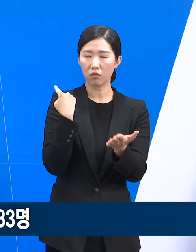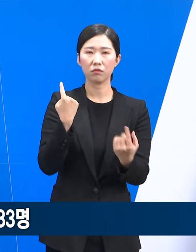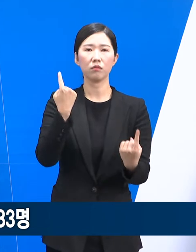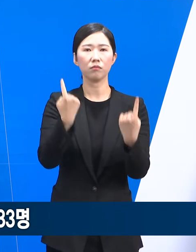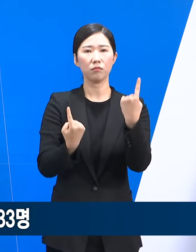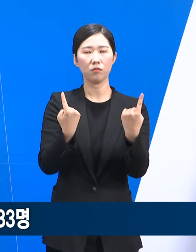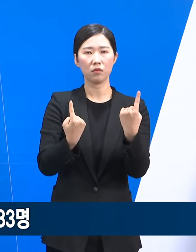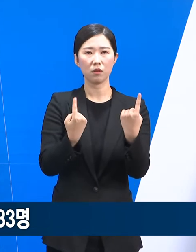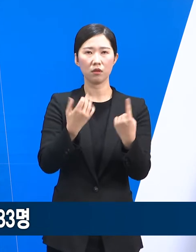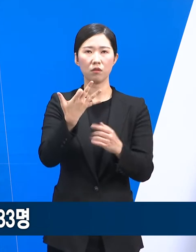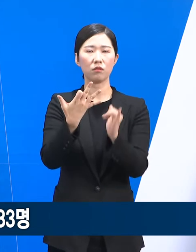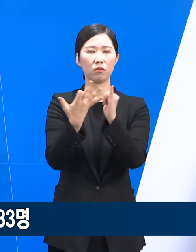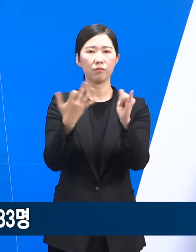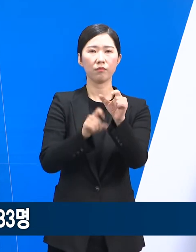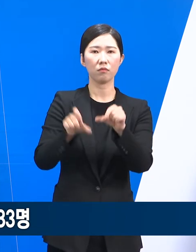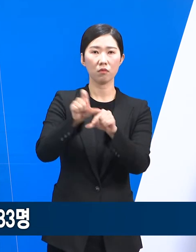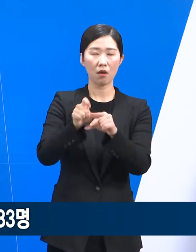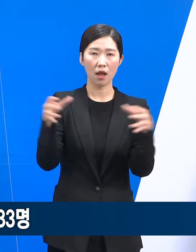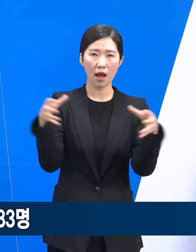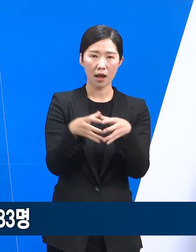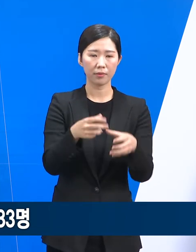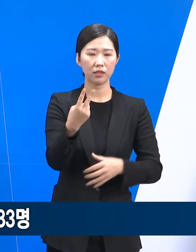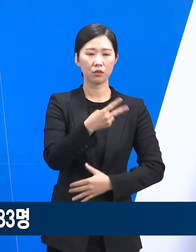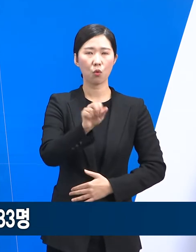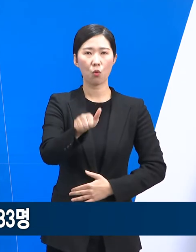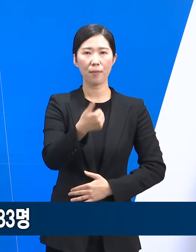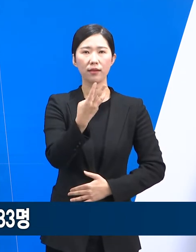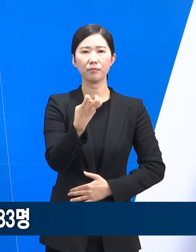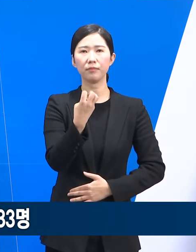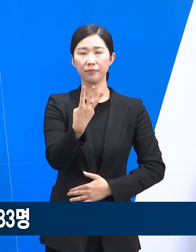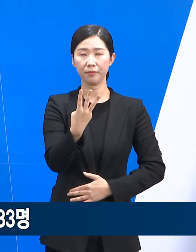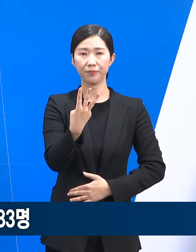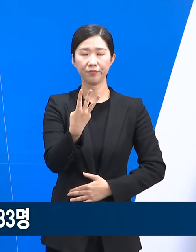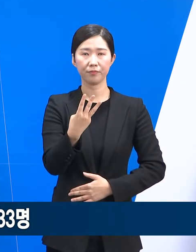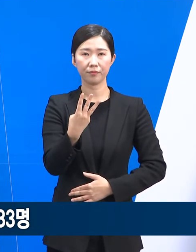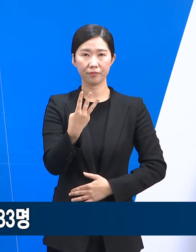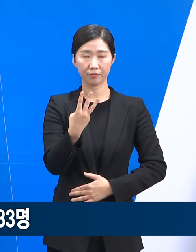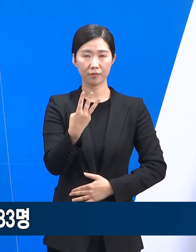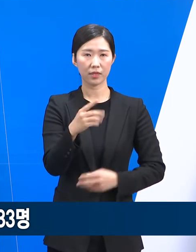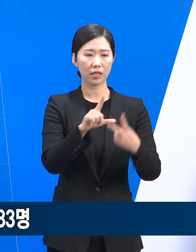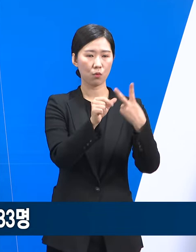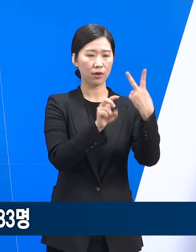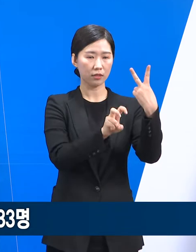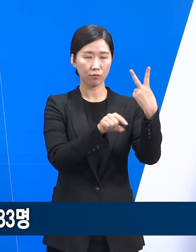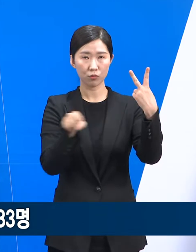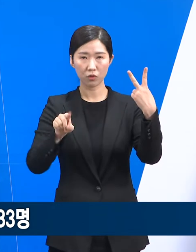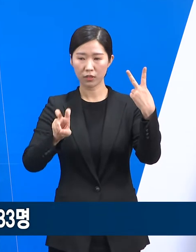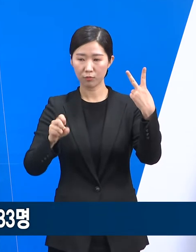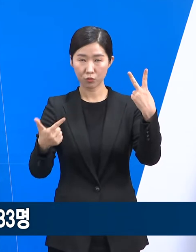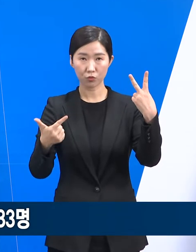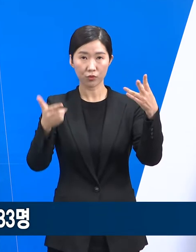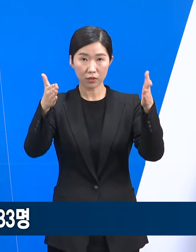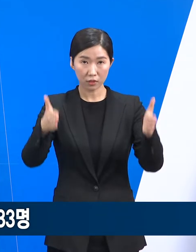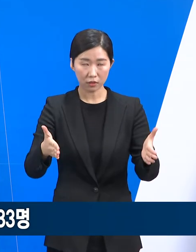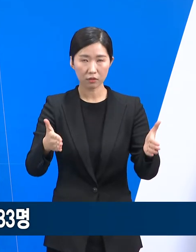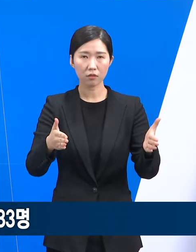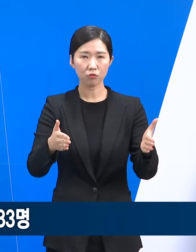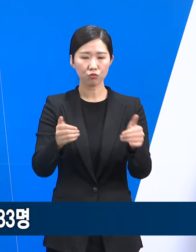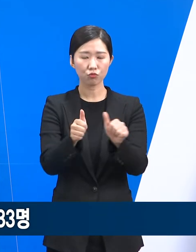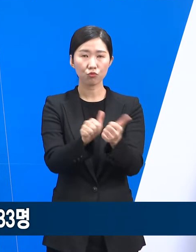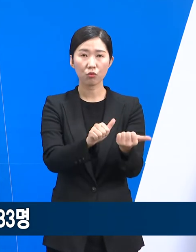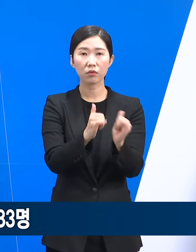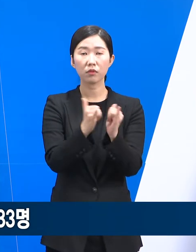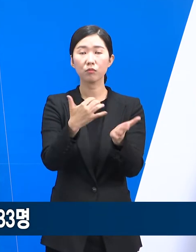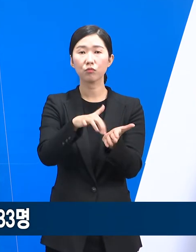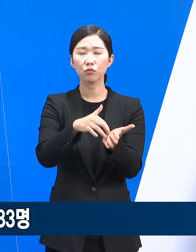0시 대비 19명 증가한 2,533명입니다. 2월 20일부터 2월 26일까지 한 주간 발생한